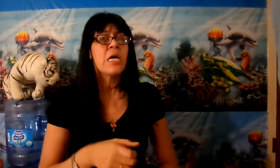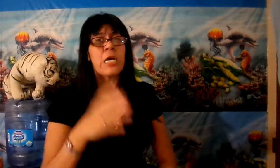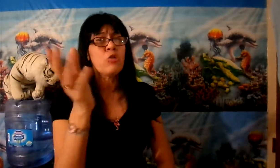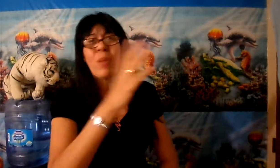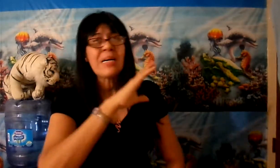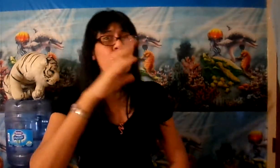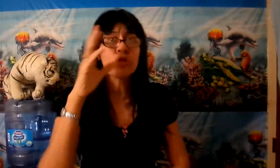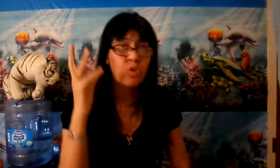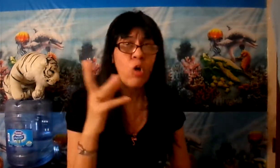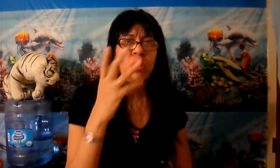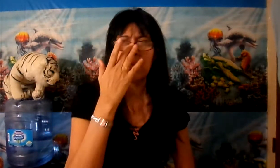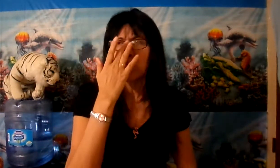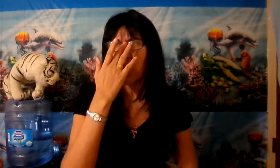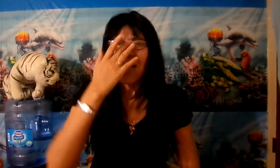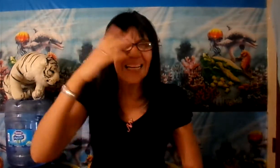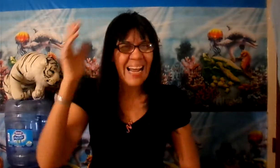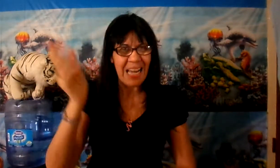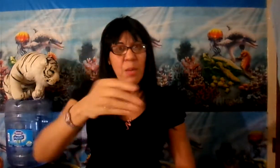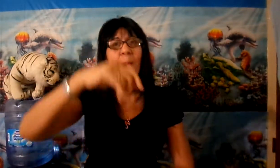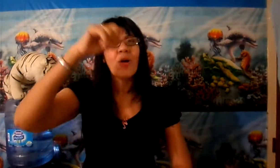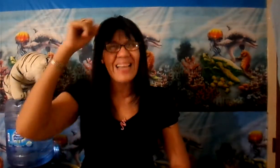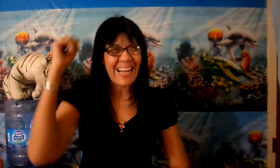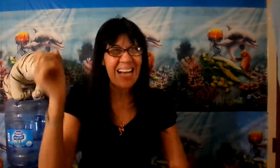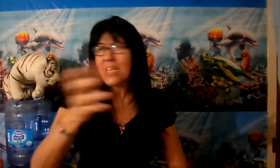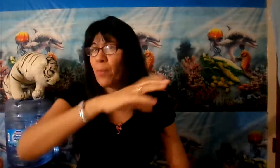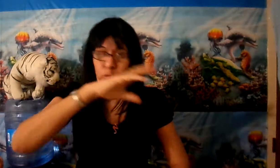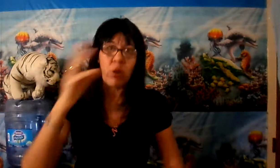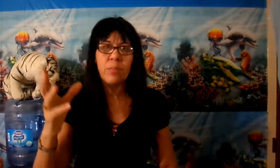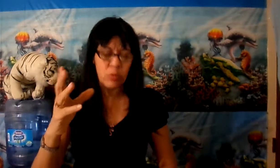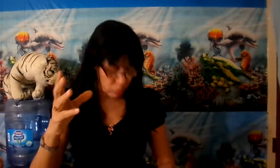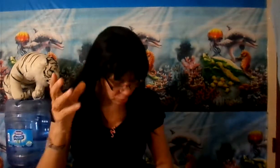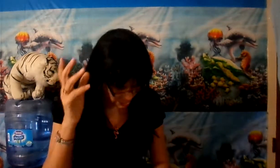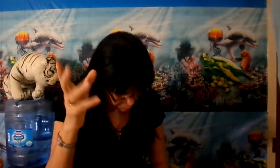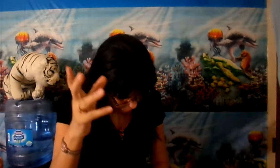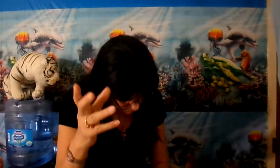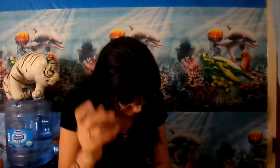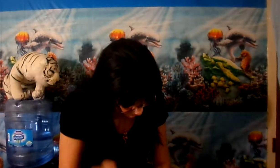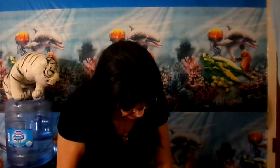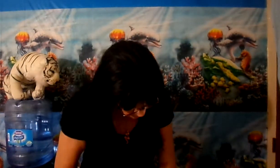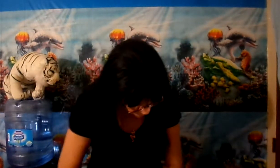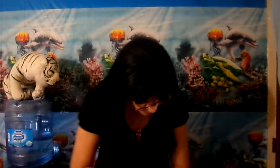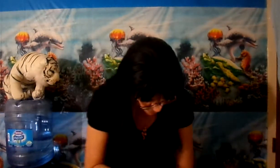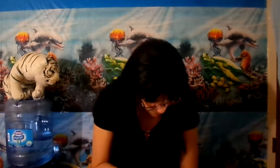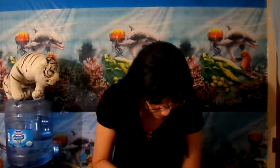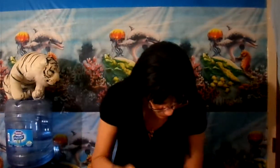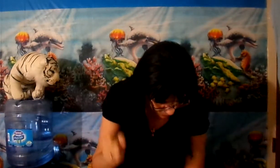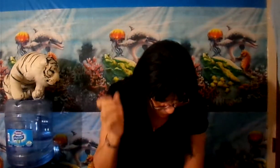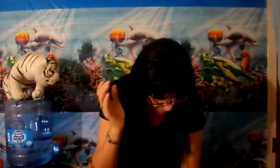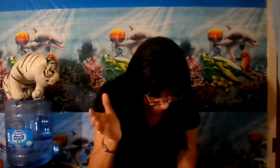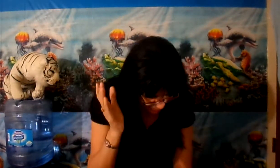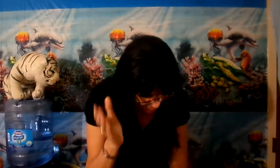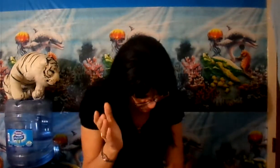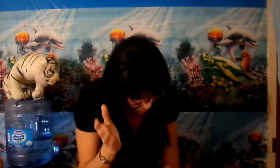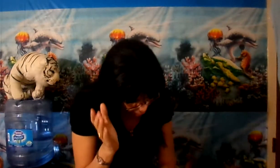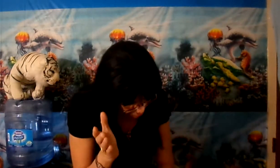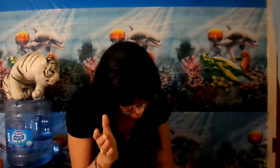Y van con todo el mundo. La ley va por la casa y por todo el mundo sucesivamente. El desemprendimiento sexual,